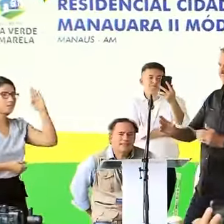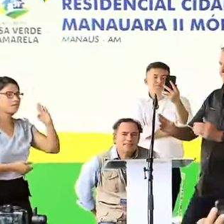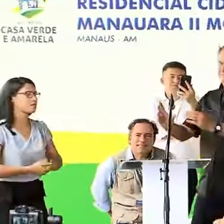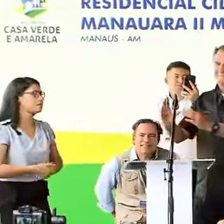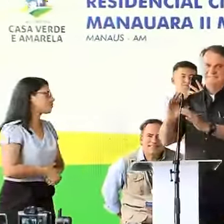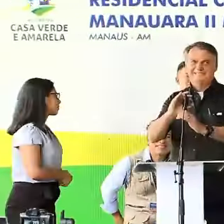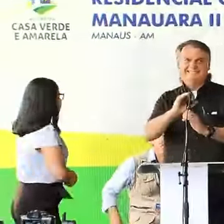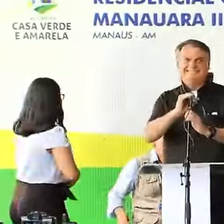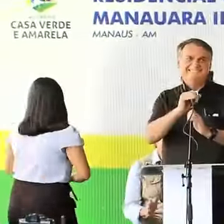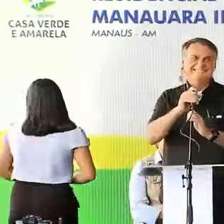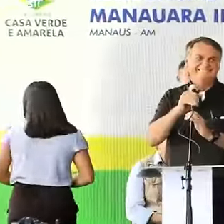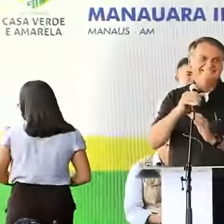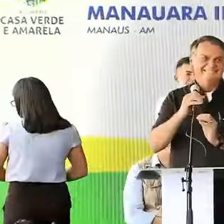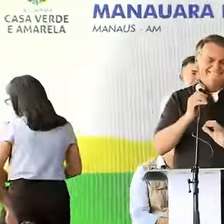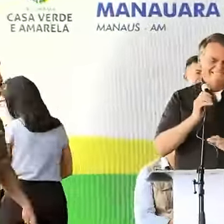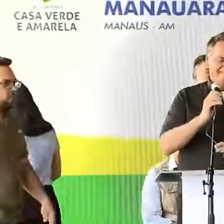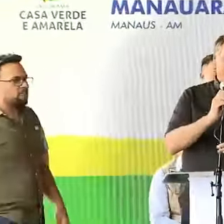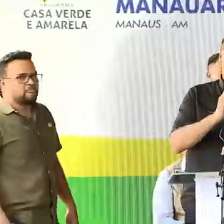Bolsonaro!